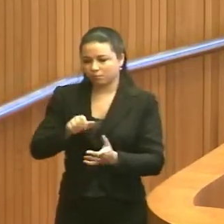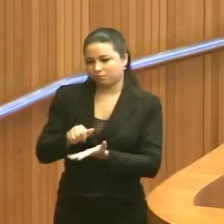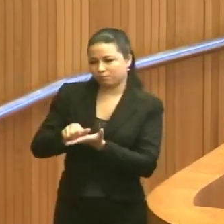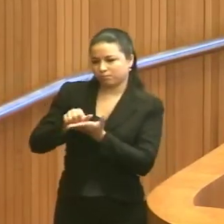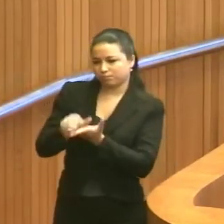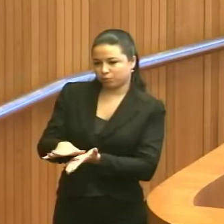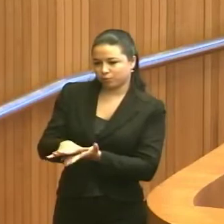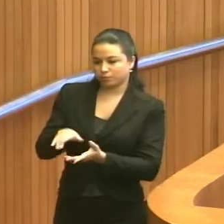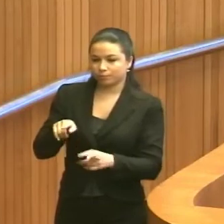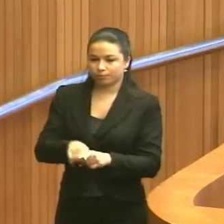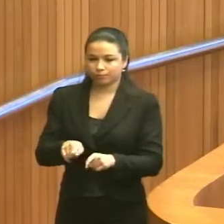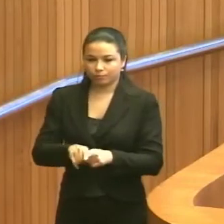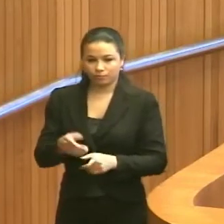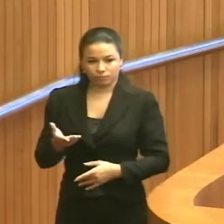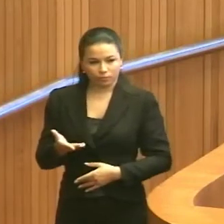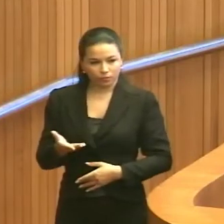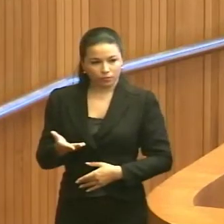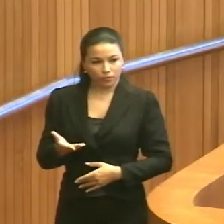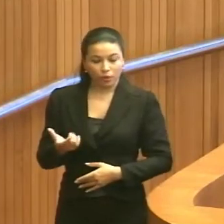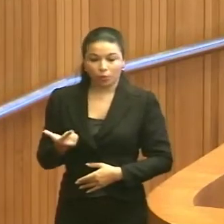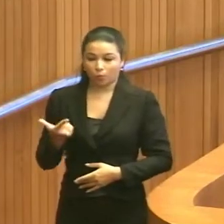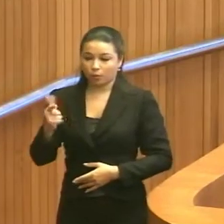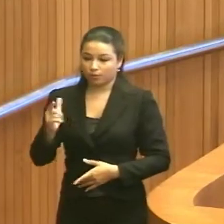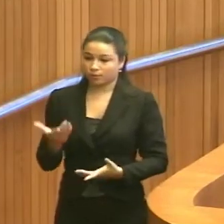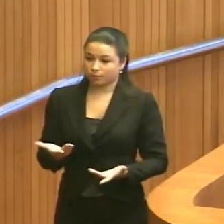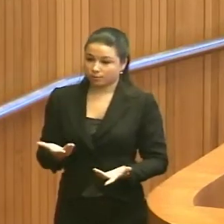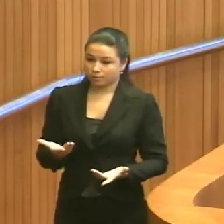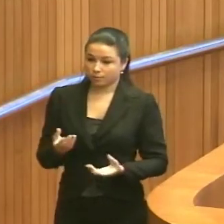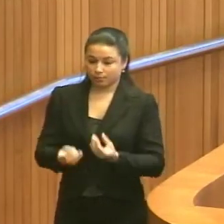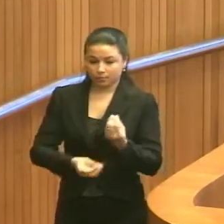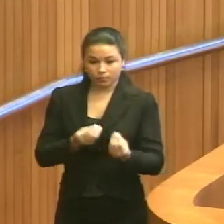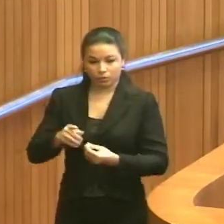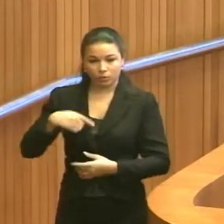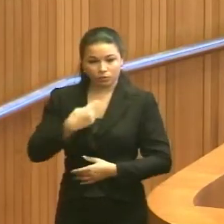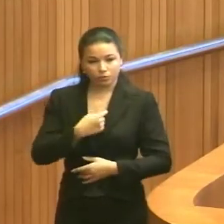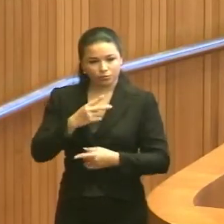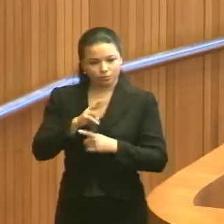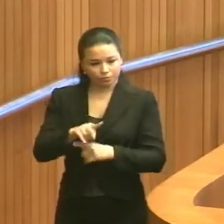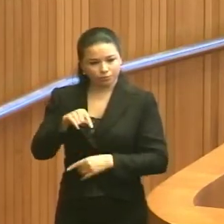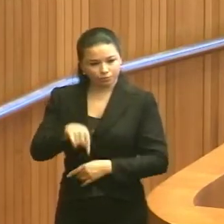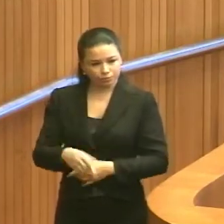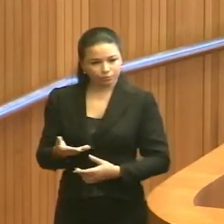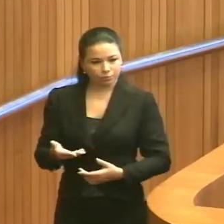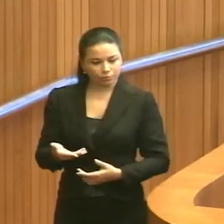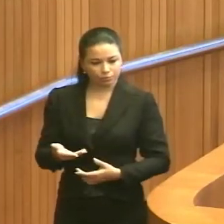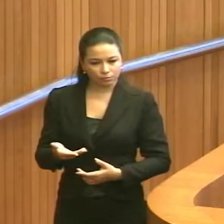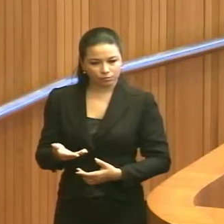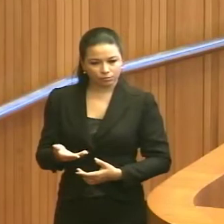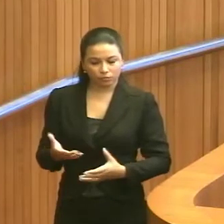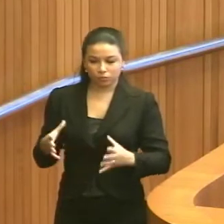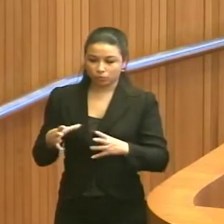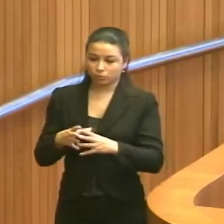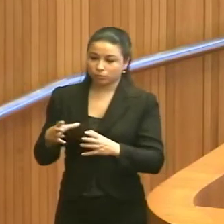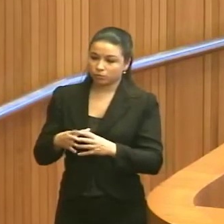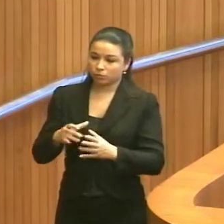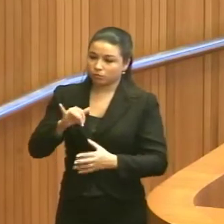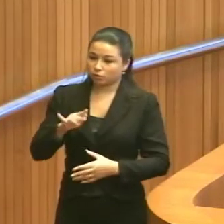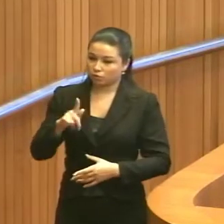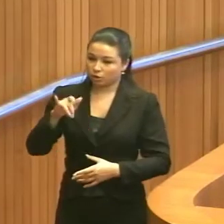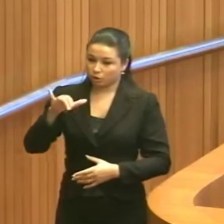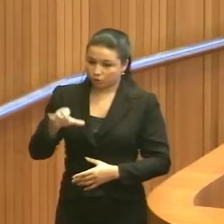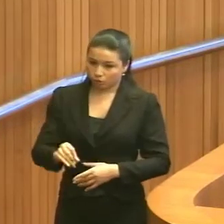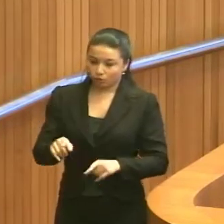sendo colocada como uma ocupação nova. Outra situação, como nós já acompanhamos aqui, da comunidade do